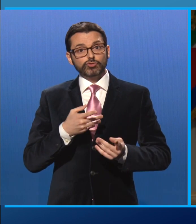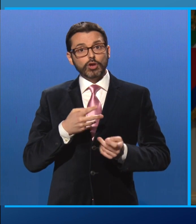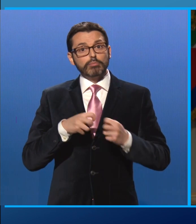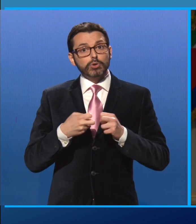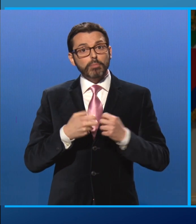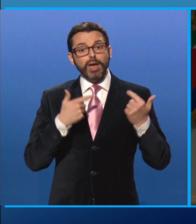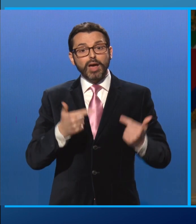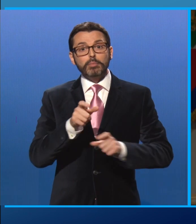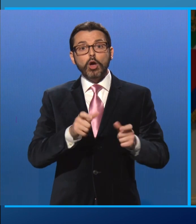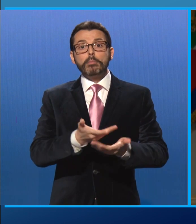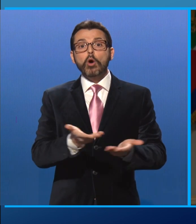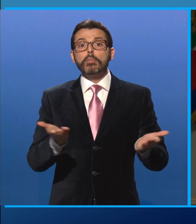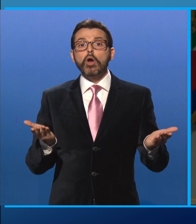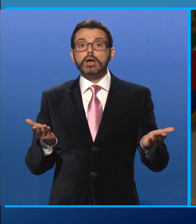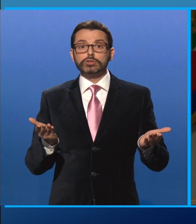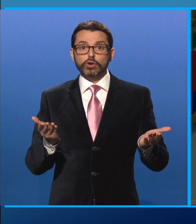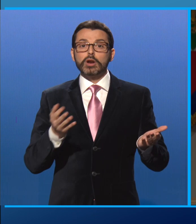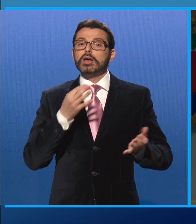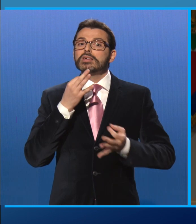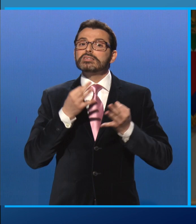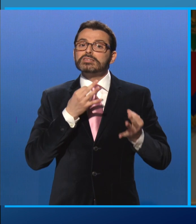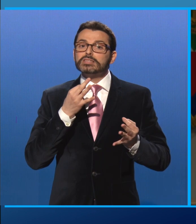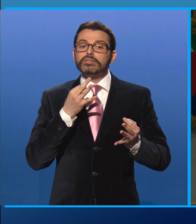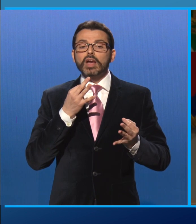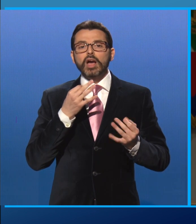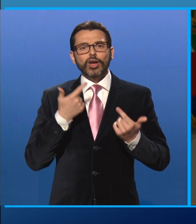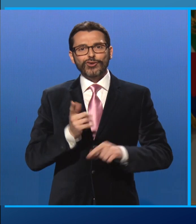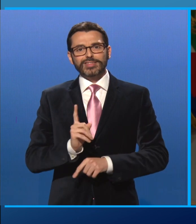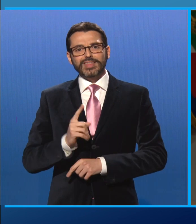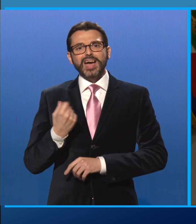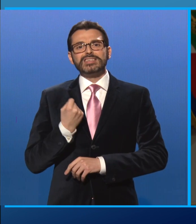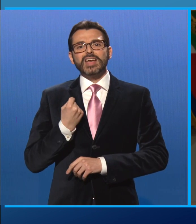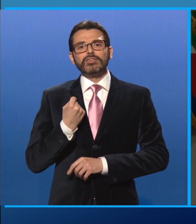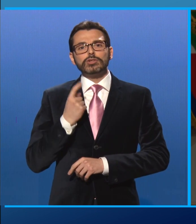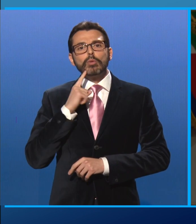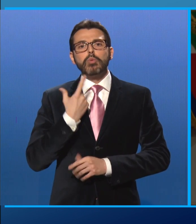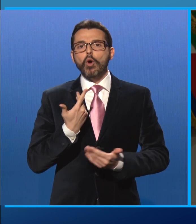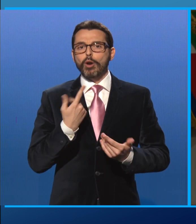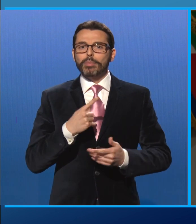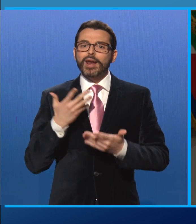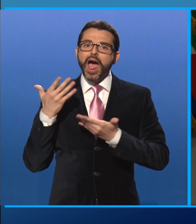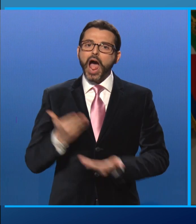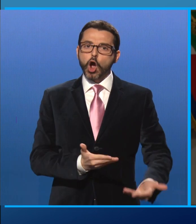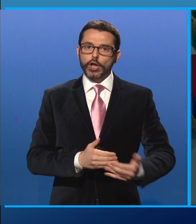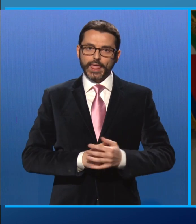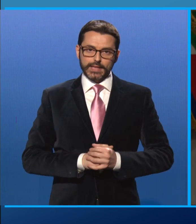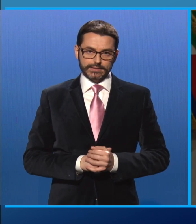alla popolazione significa non fare un buon servizio alla causa dell'accoglienza. L